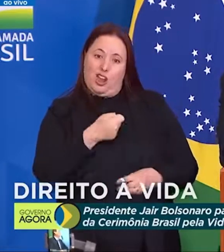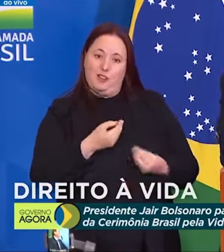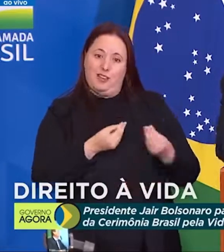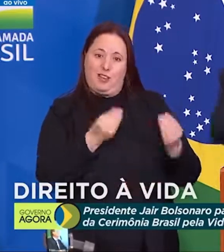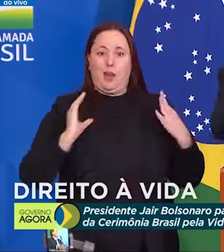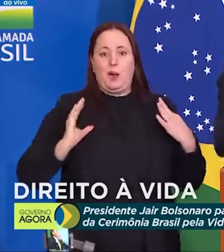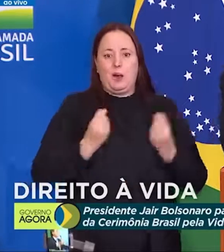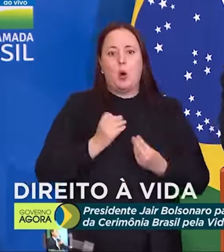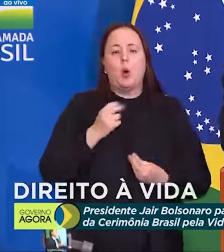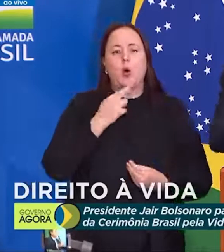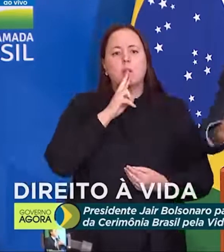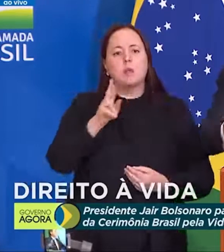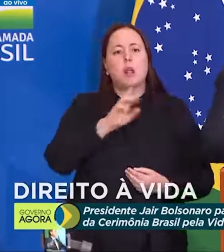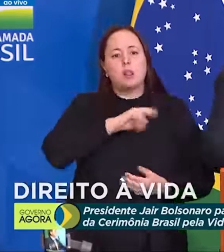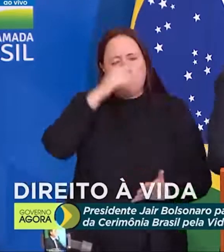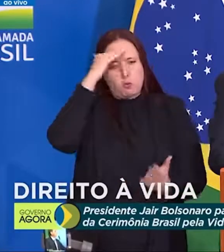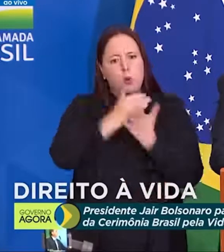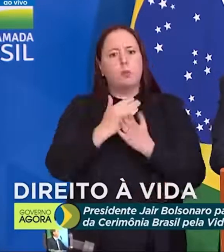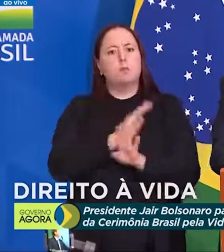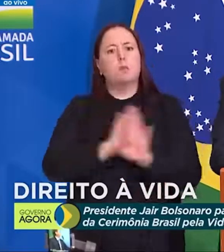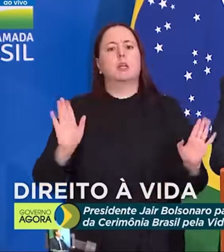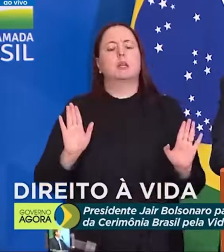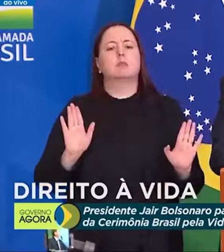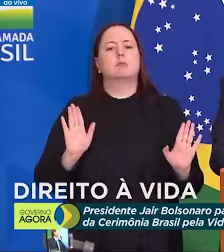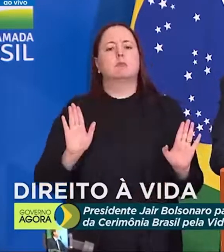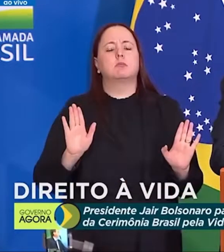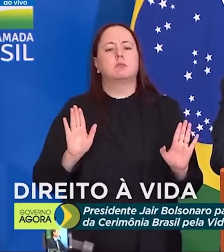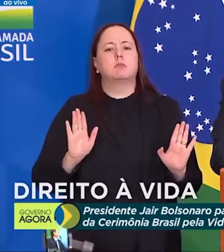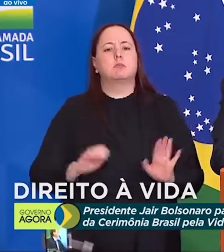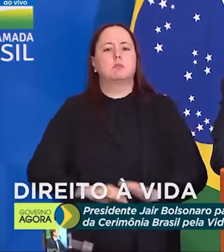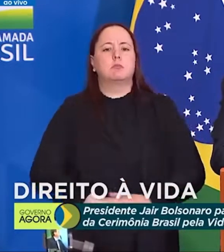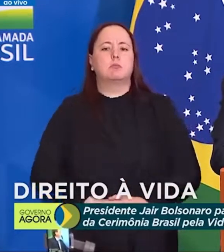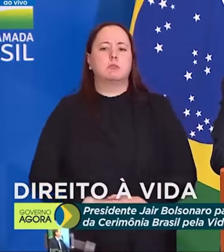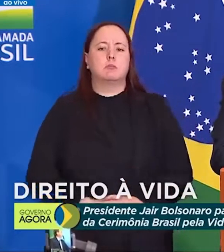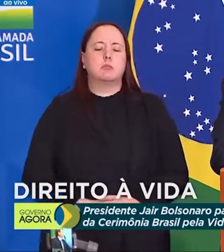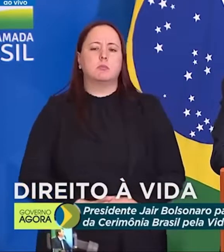ou digo não vou cumprir. Não vou